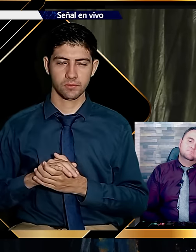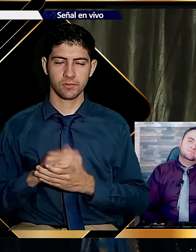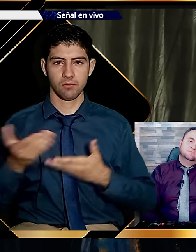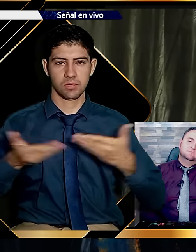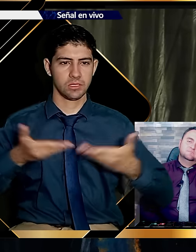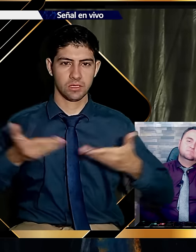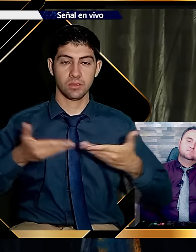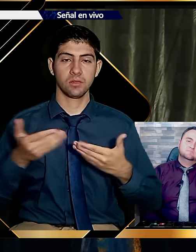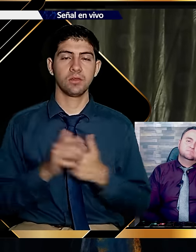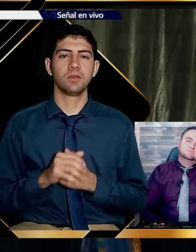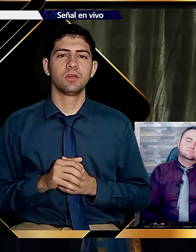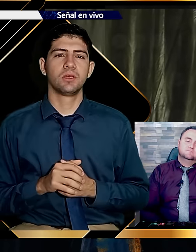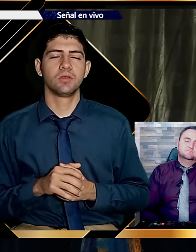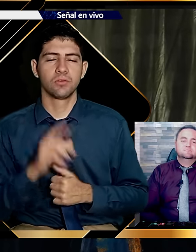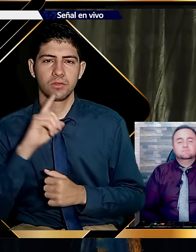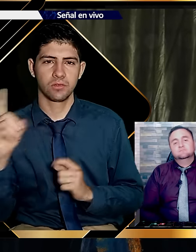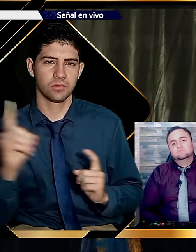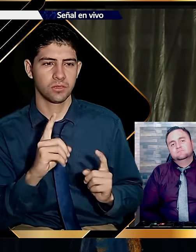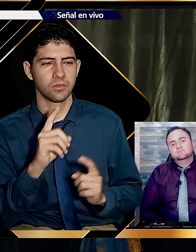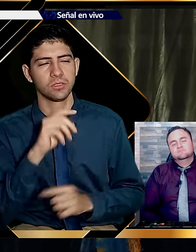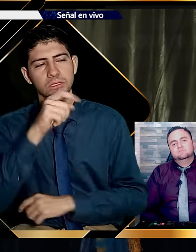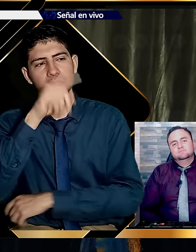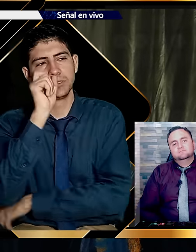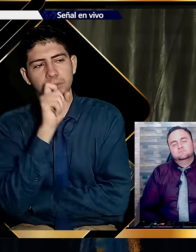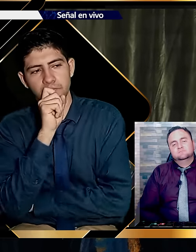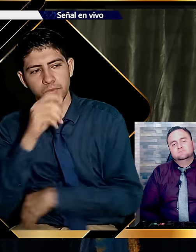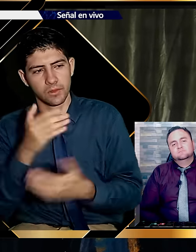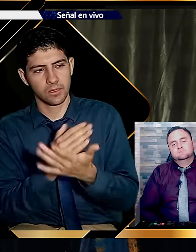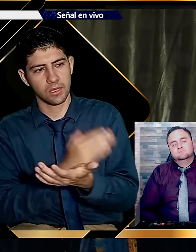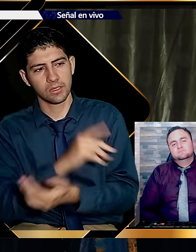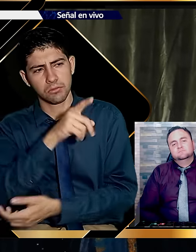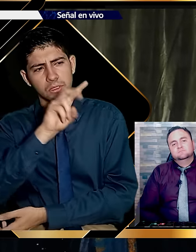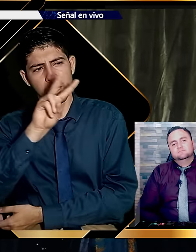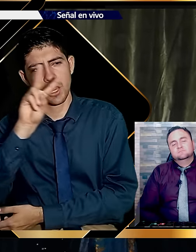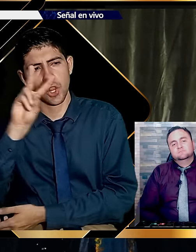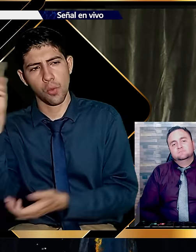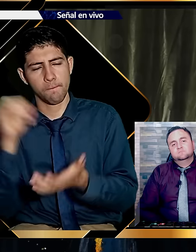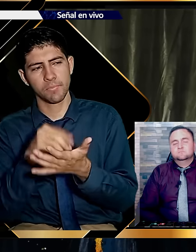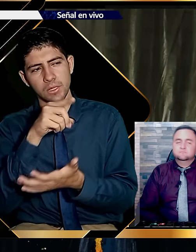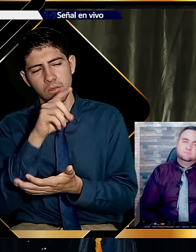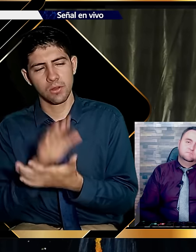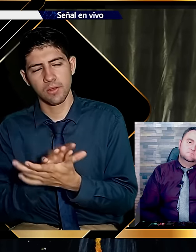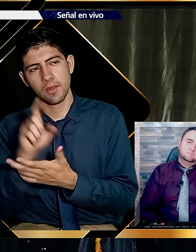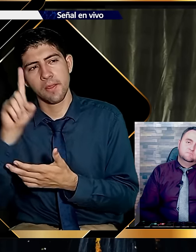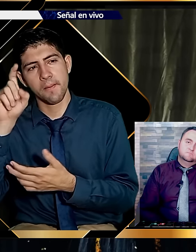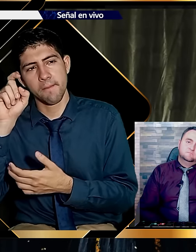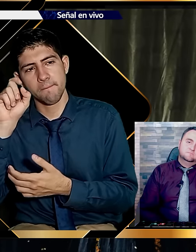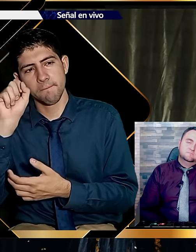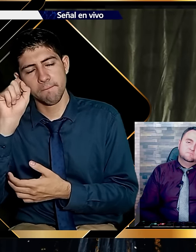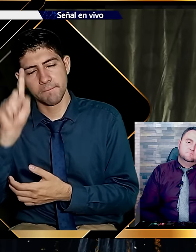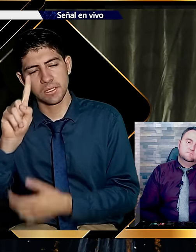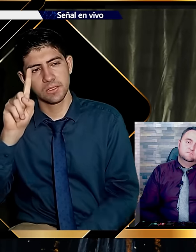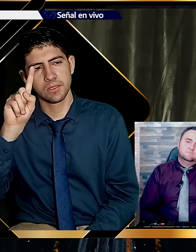Vamos al éxito. Es que rebajaron. Estaba en dos mil. Y ahora vale mil novecientos noventa y nueve con noventa nueve.